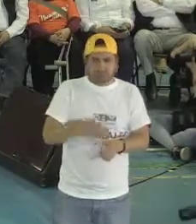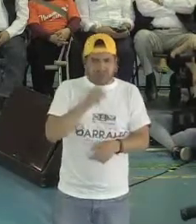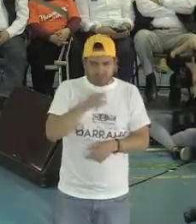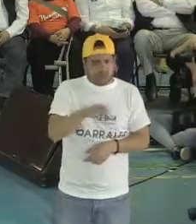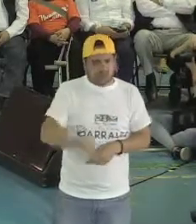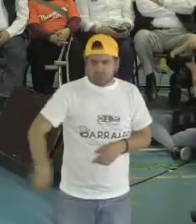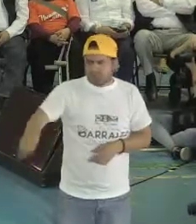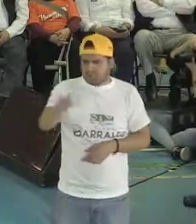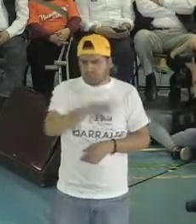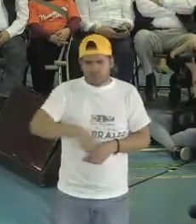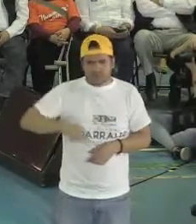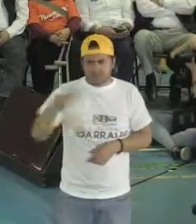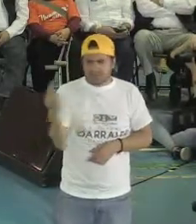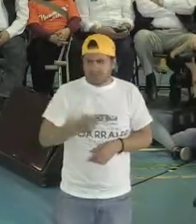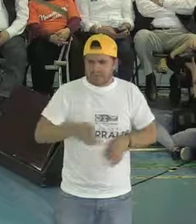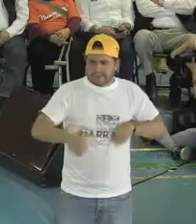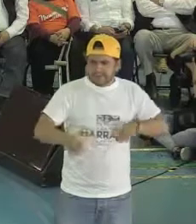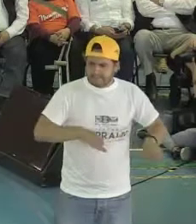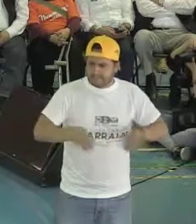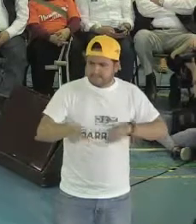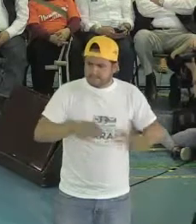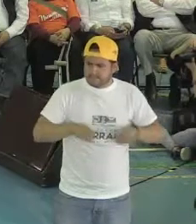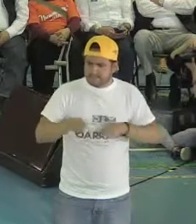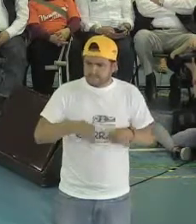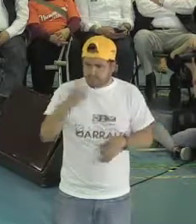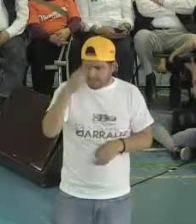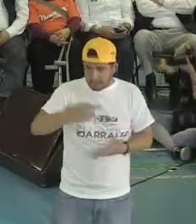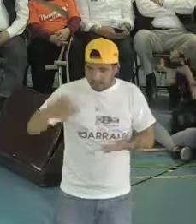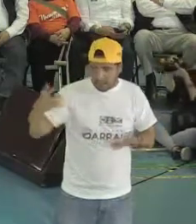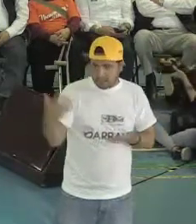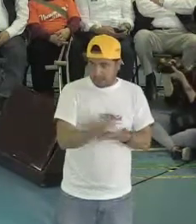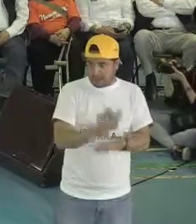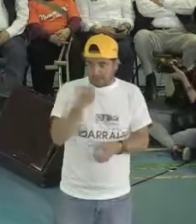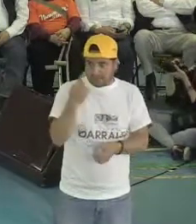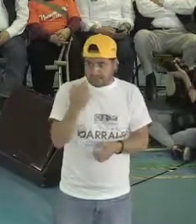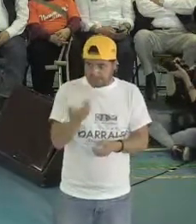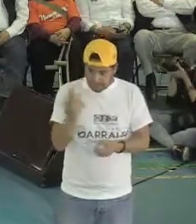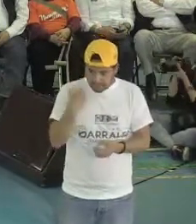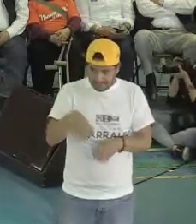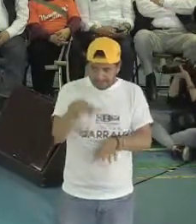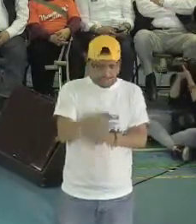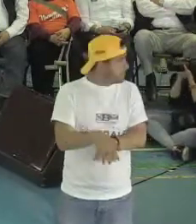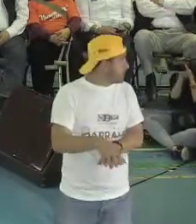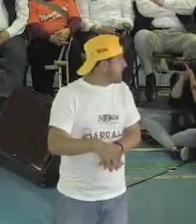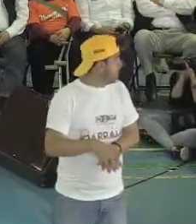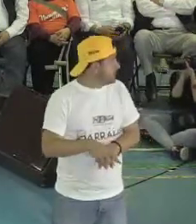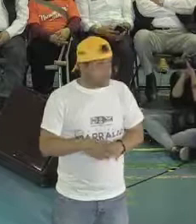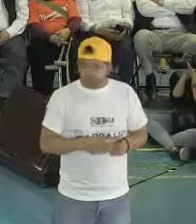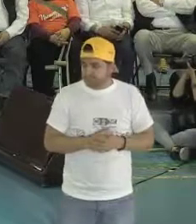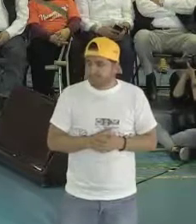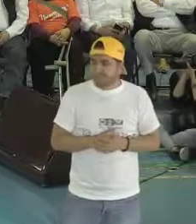Así que necesitamos trabajar con ustedes para garantizar esta verdadera integración. En el tema del desarrollo